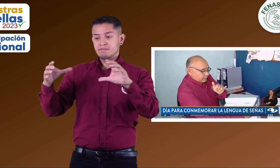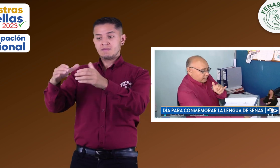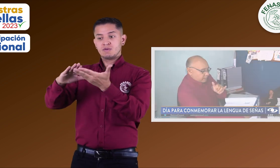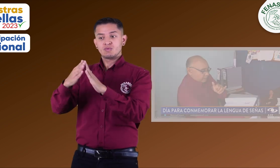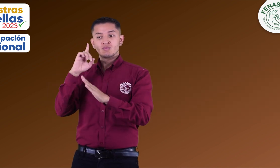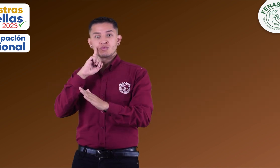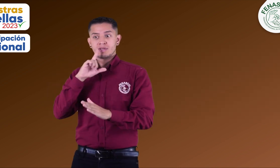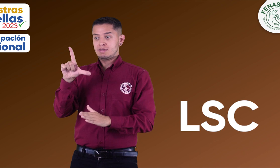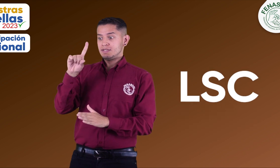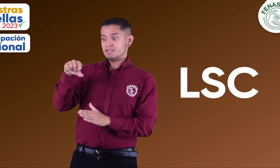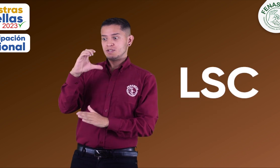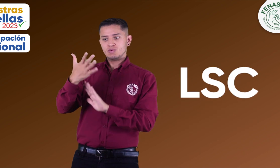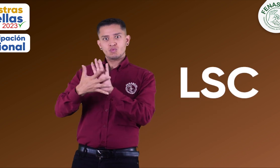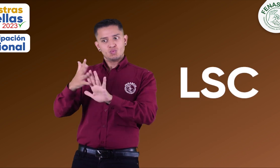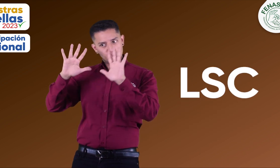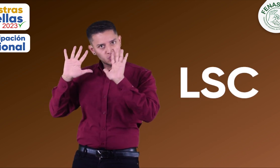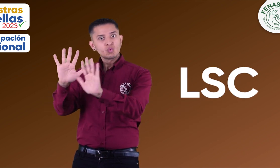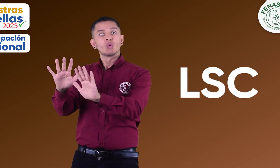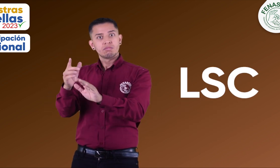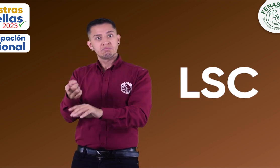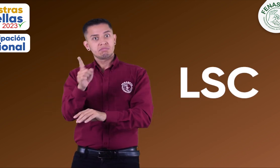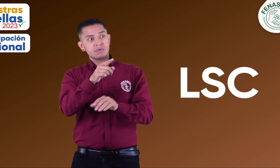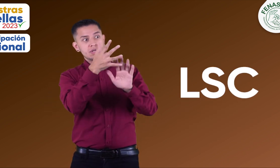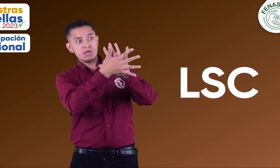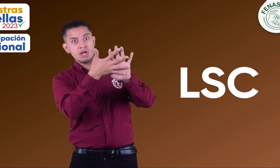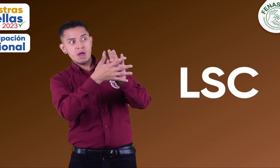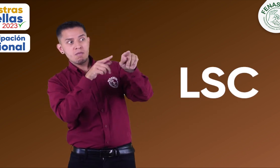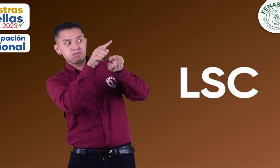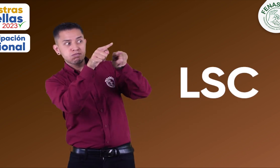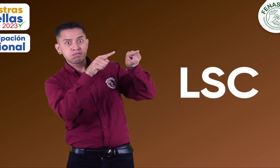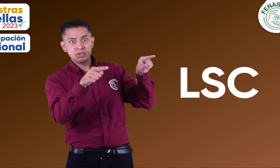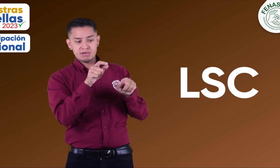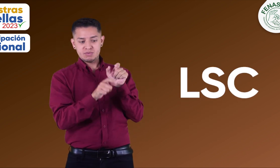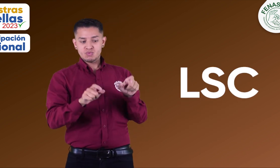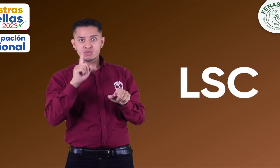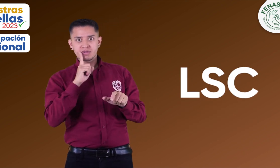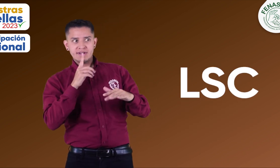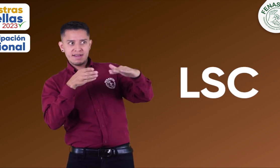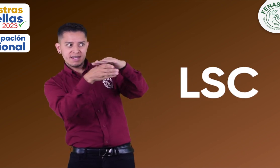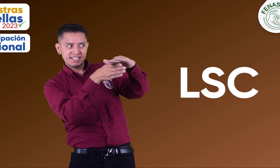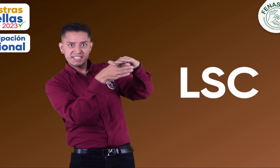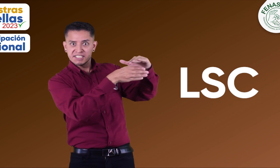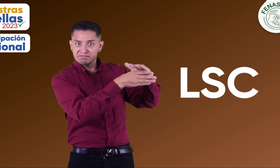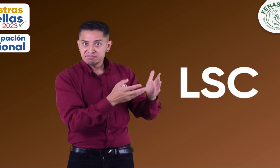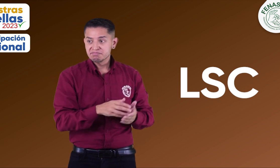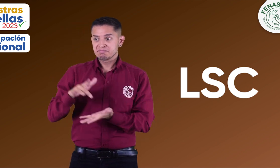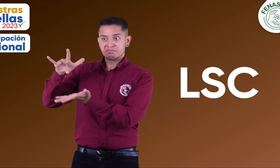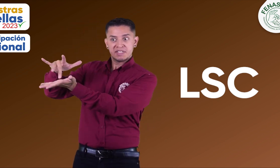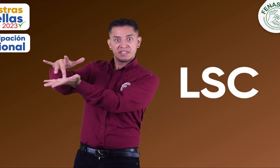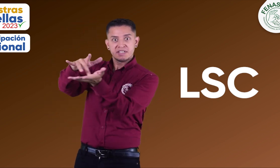sorda y el medio principal de accesibilidad y participación en los diferentes espacios